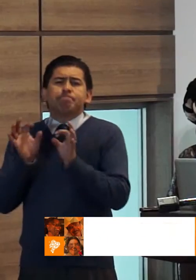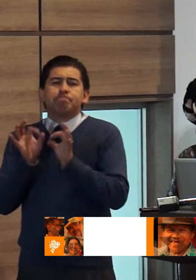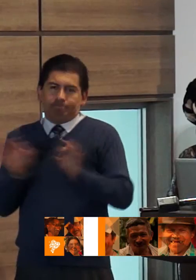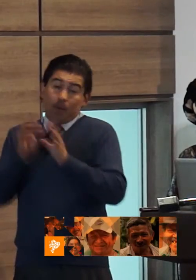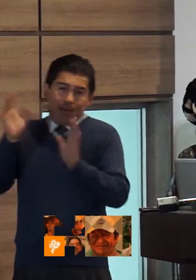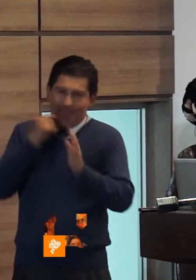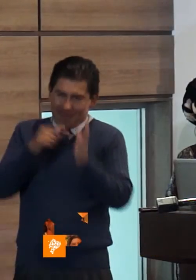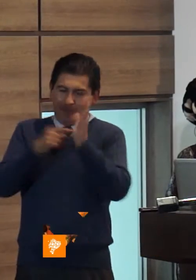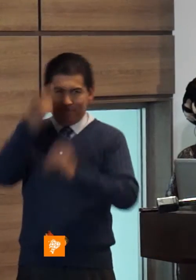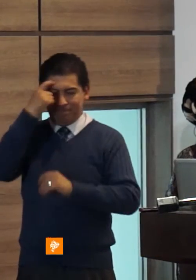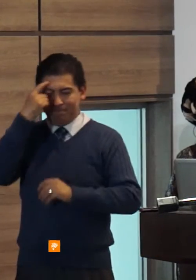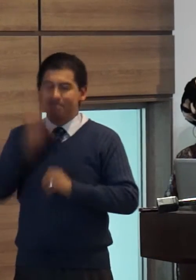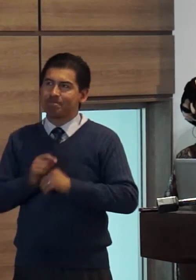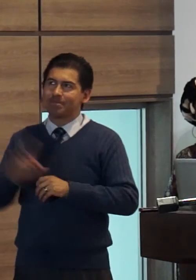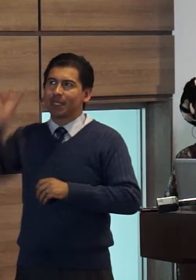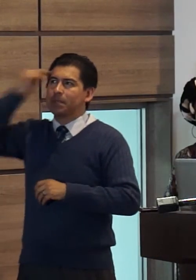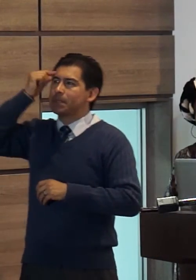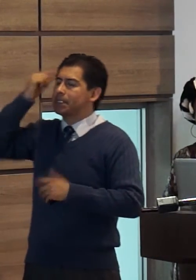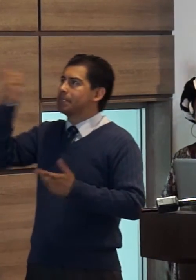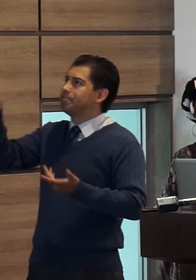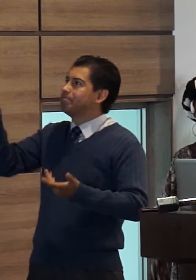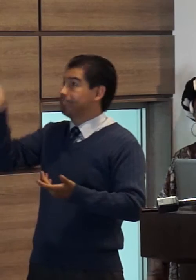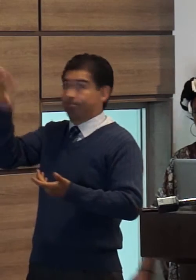Estado en toda su institucionalidad